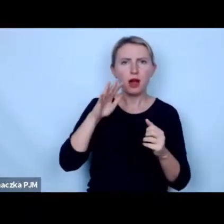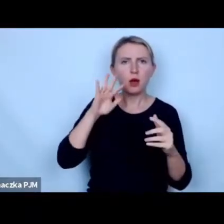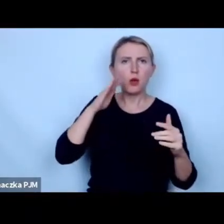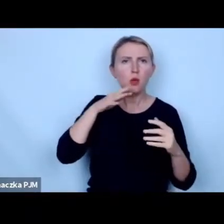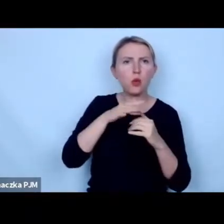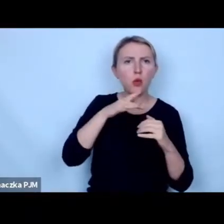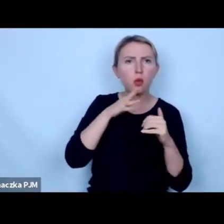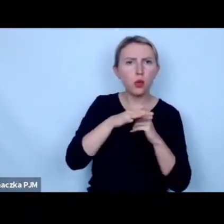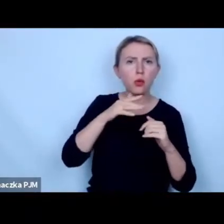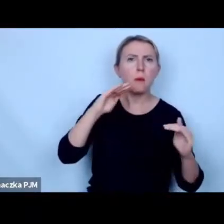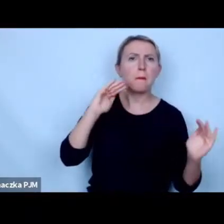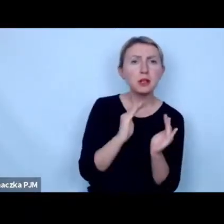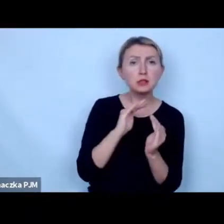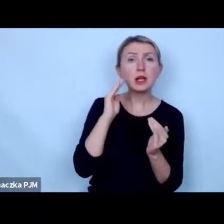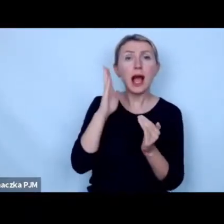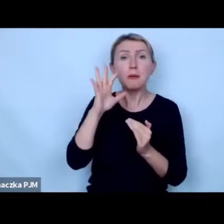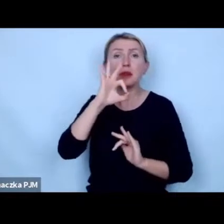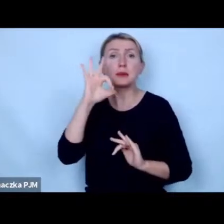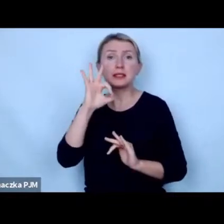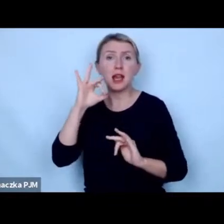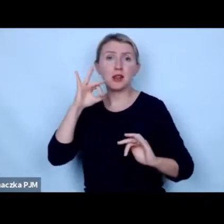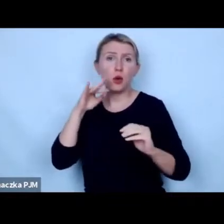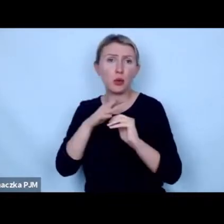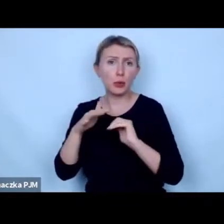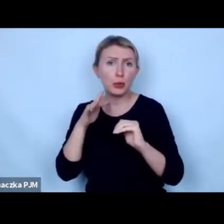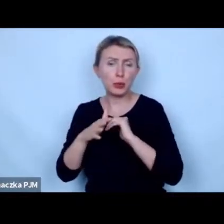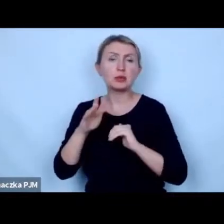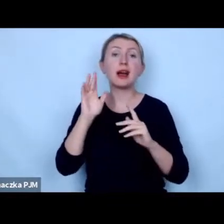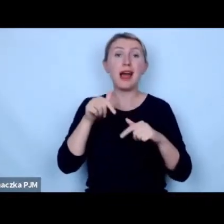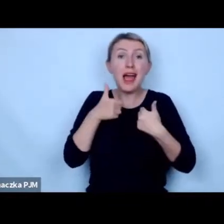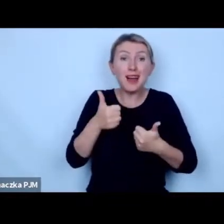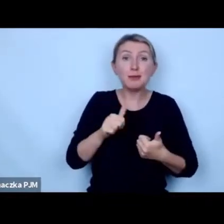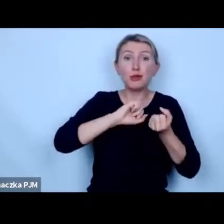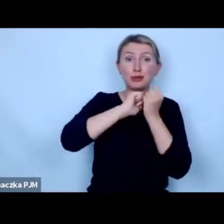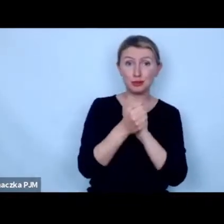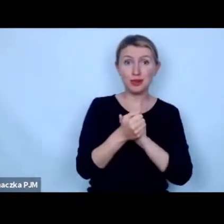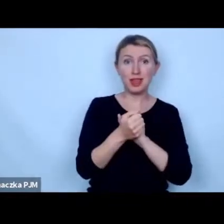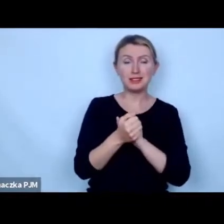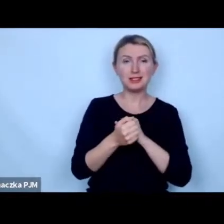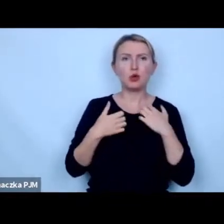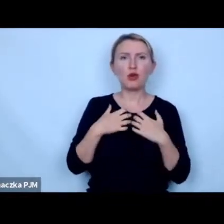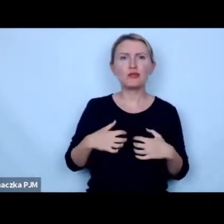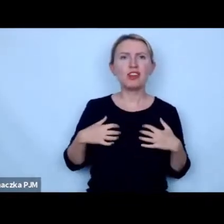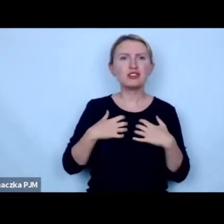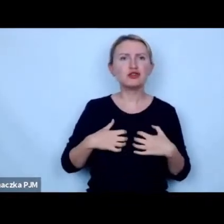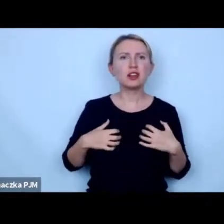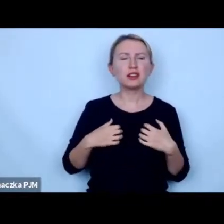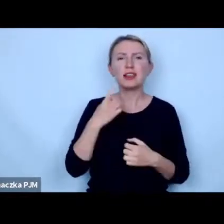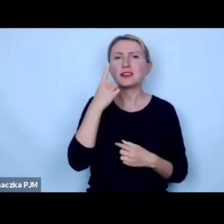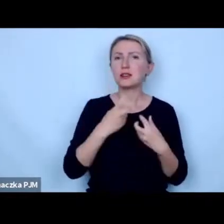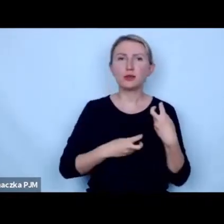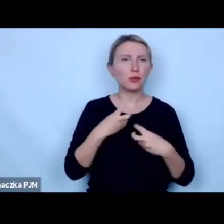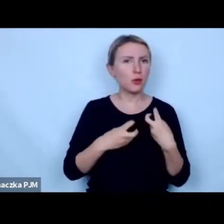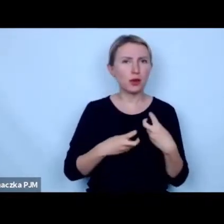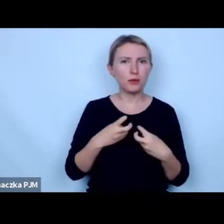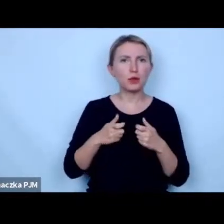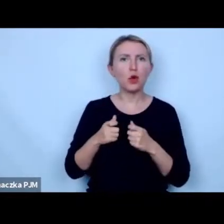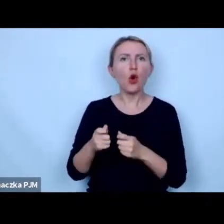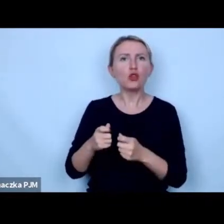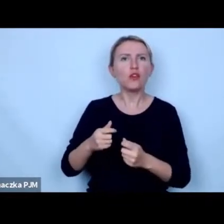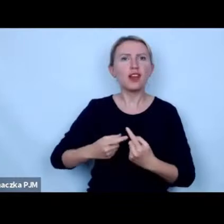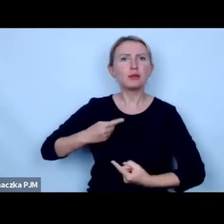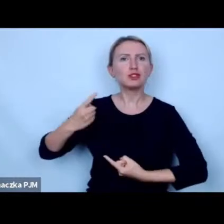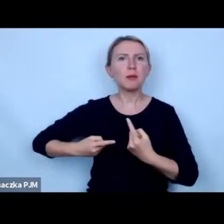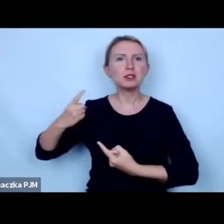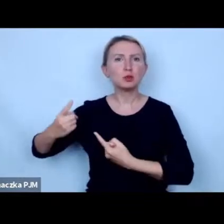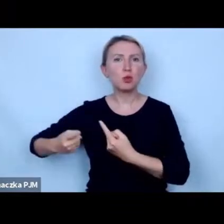zeroemisyjny by to zmienić tak naprawdę w kontekście zwierząt mamy jeden istotny problem to jest hodowla przemysłowa